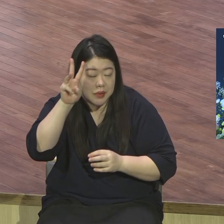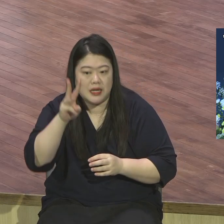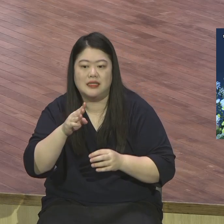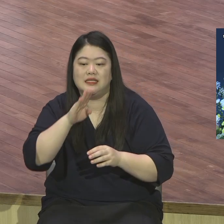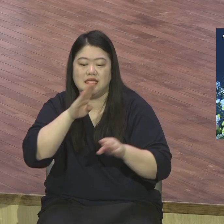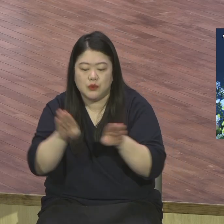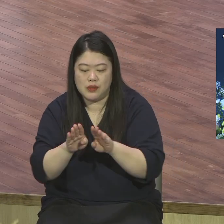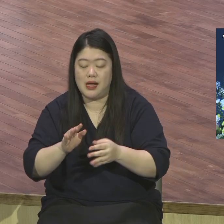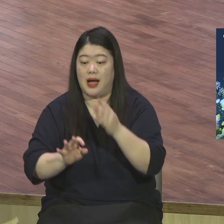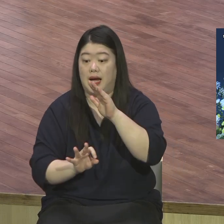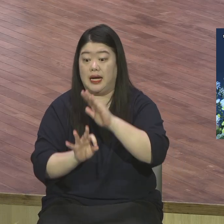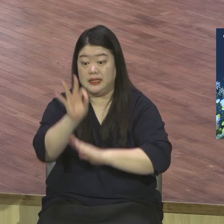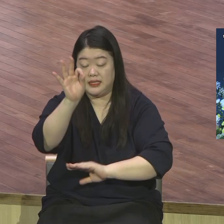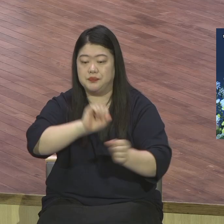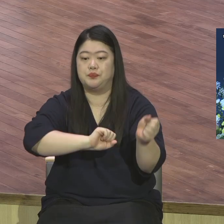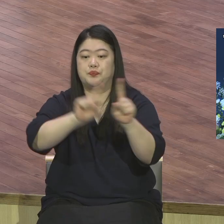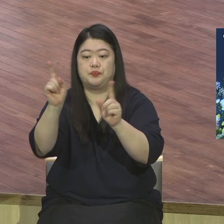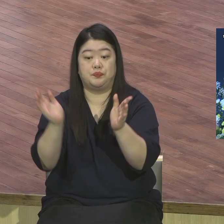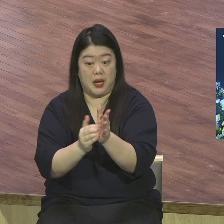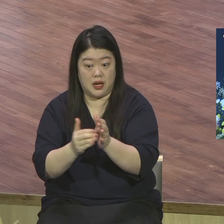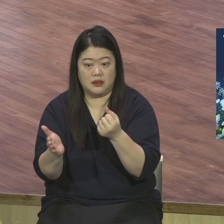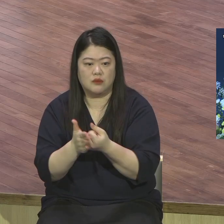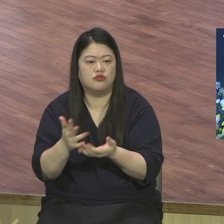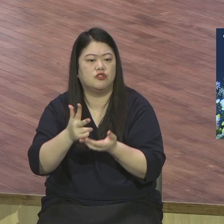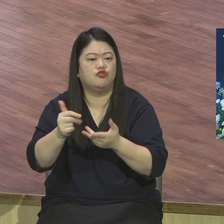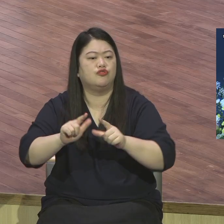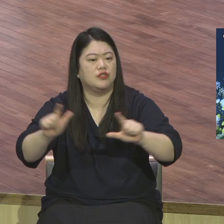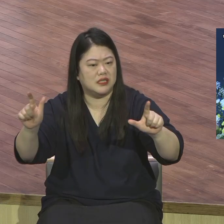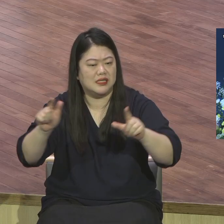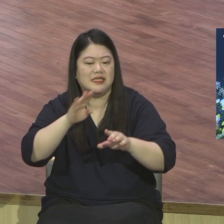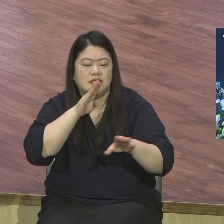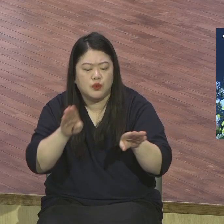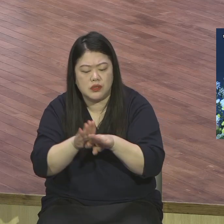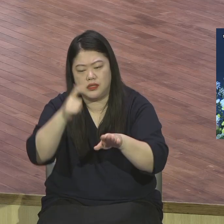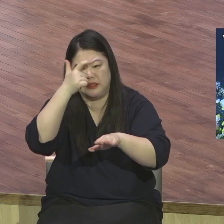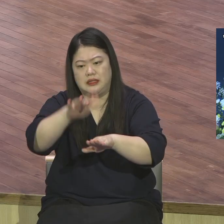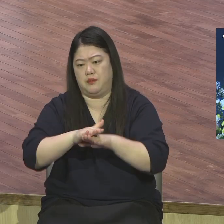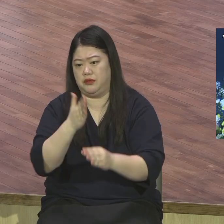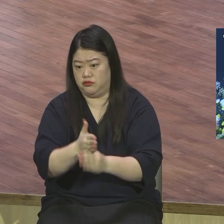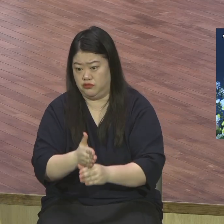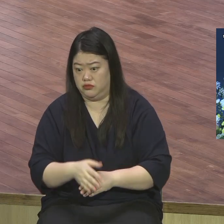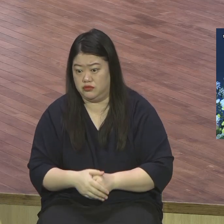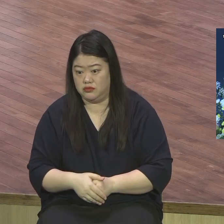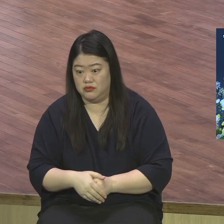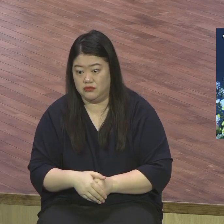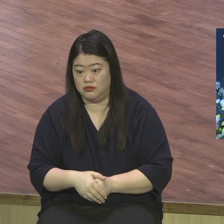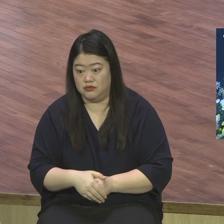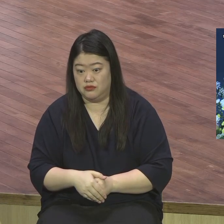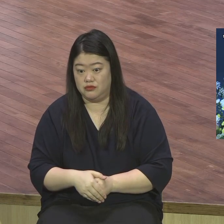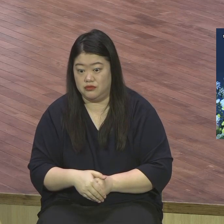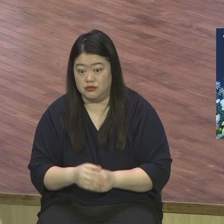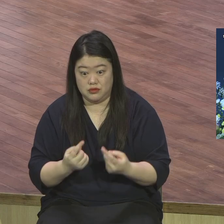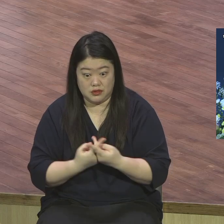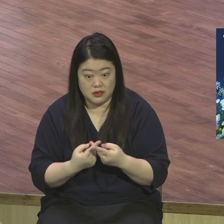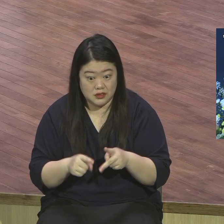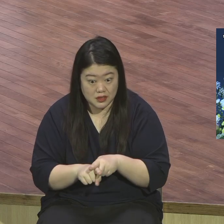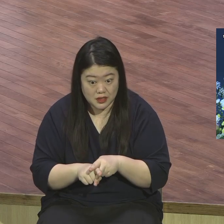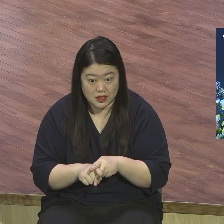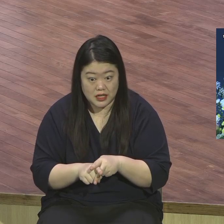부활하기 때문에 주일을 믿는 겁니다 우리가 매주일 그렇게 하나님 앞에 부활을 기념하는 것이고 더